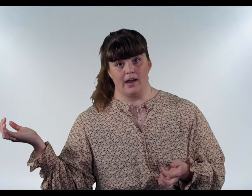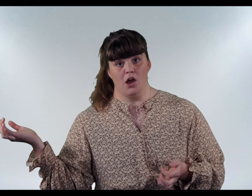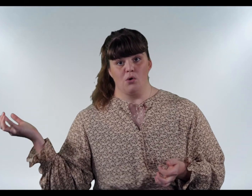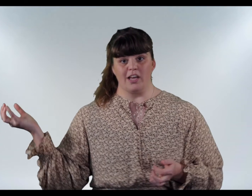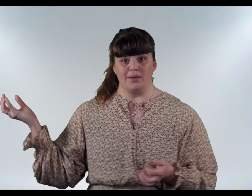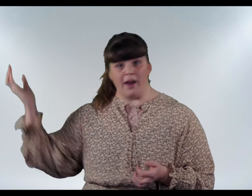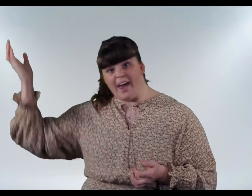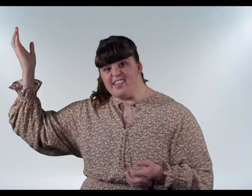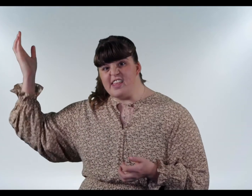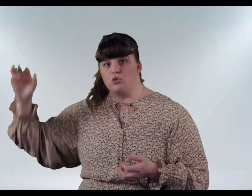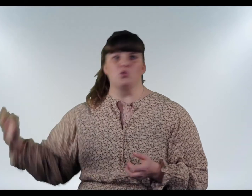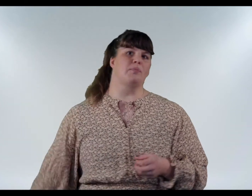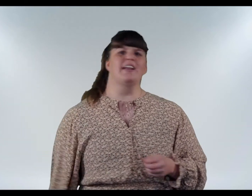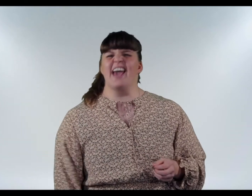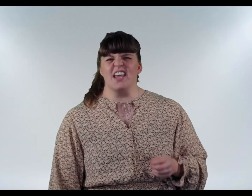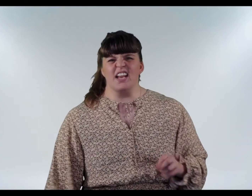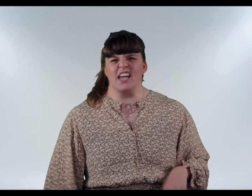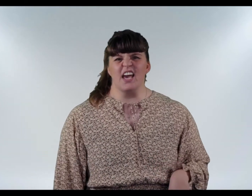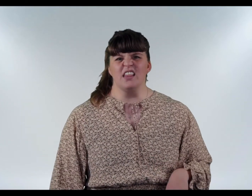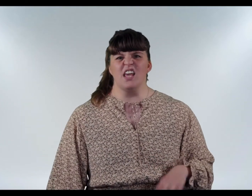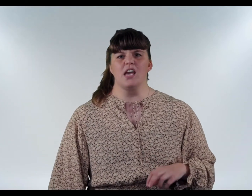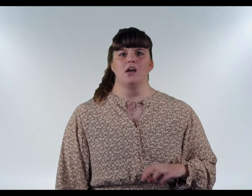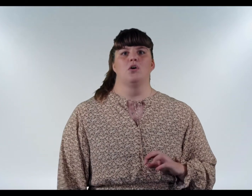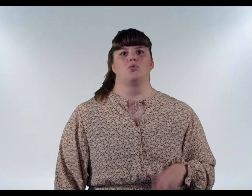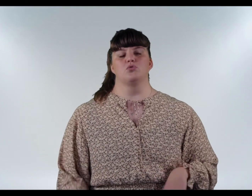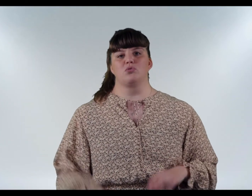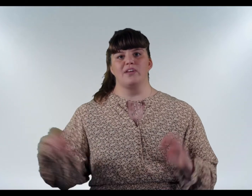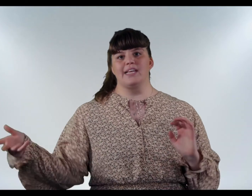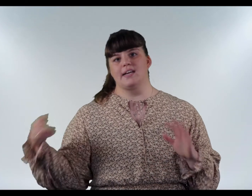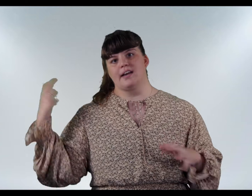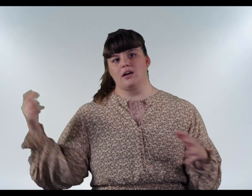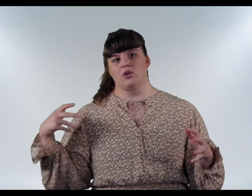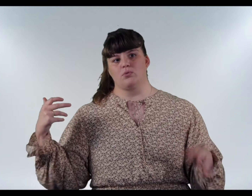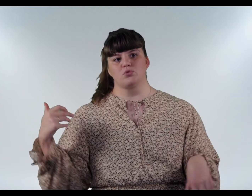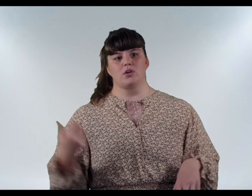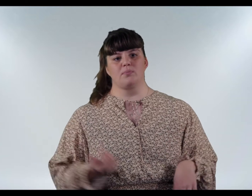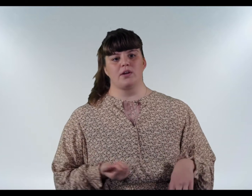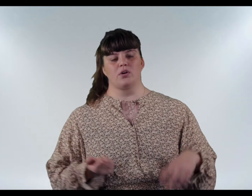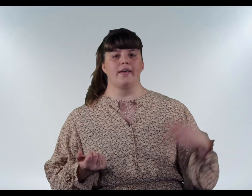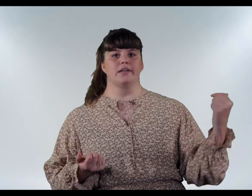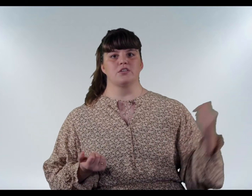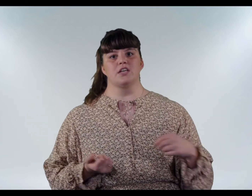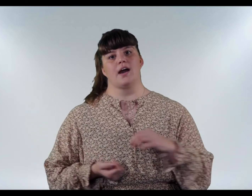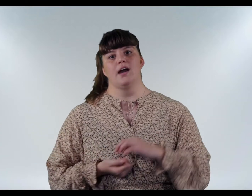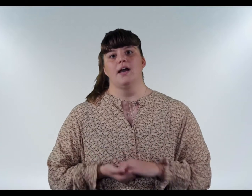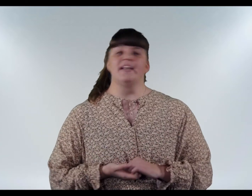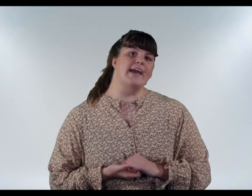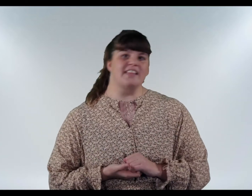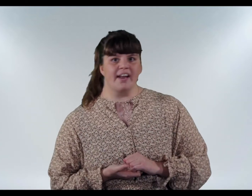og allir eru bara hendi og þú er bara neðir ekki hendi og þú fylgir ekki reglunum og svo eru bara eitthvað öðru aðri sem segja neði þetta var ekki